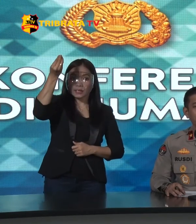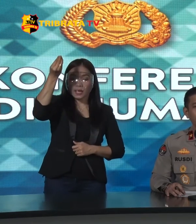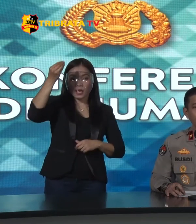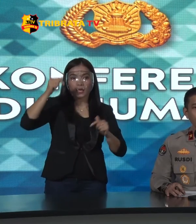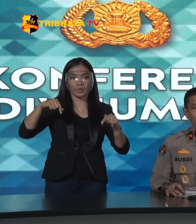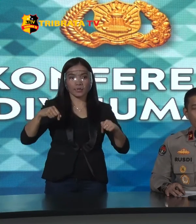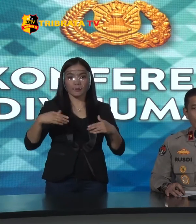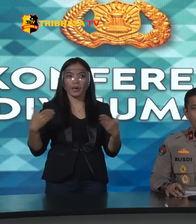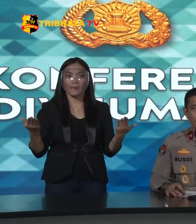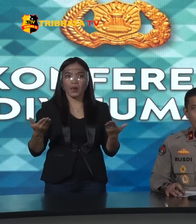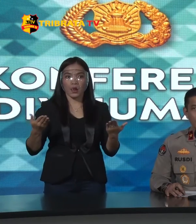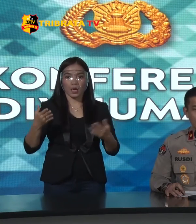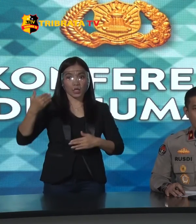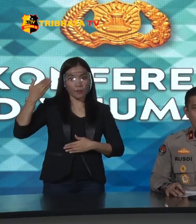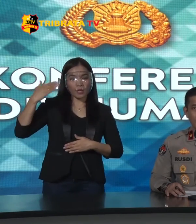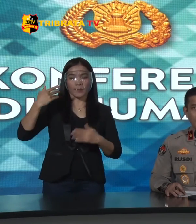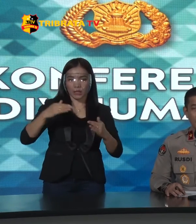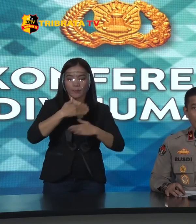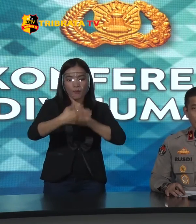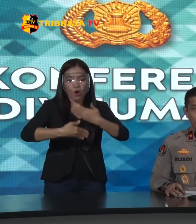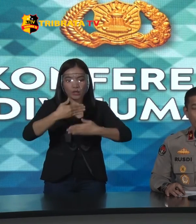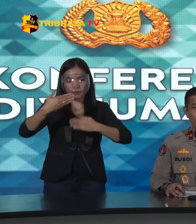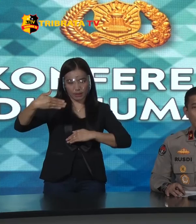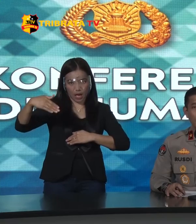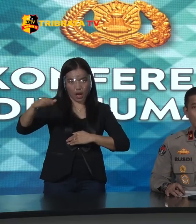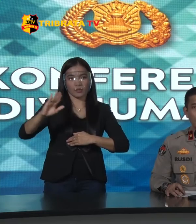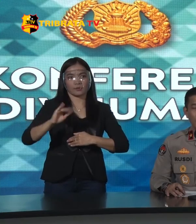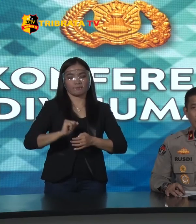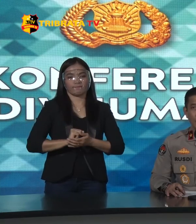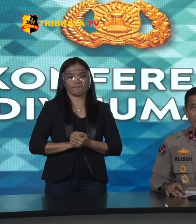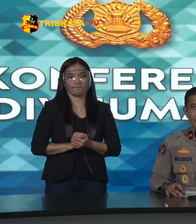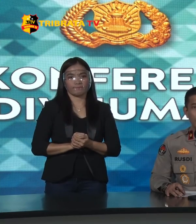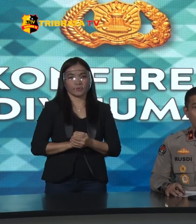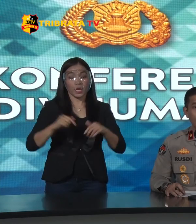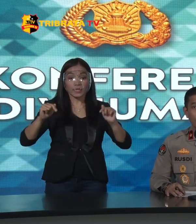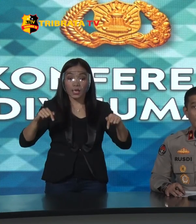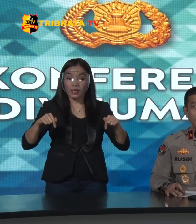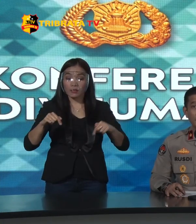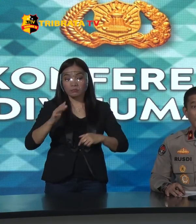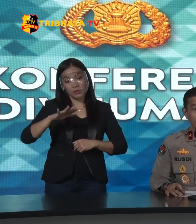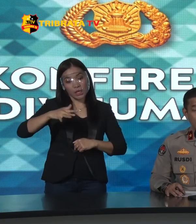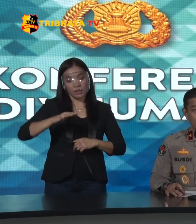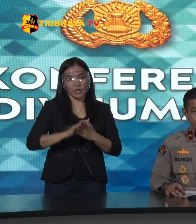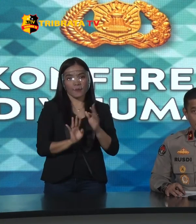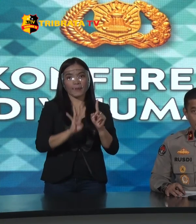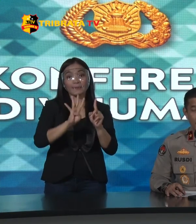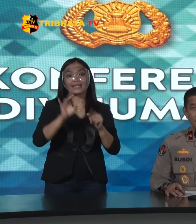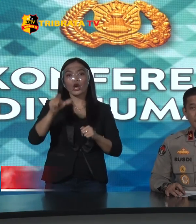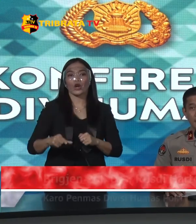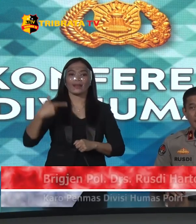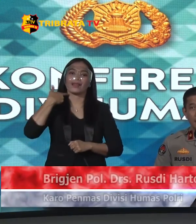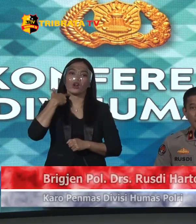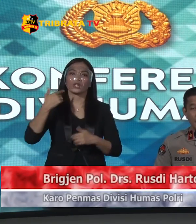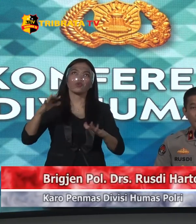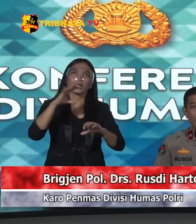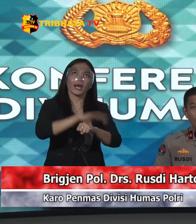Apabilnya gimana Pak? Masih berjalan Teroris itu Ya Sekarang lebih kurang Sudah 14 Yang diamankan